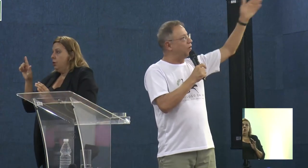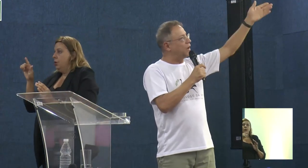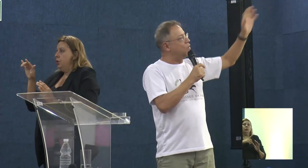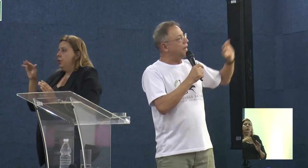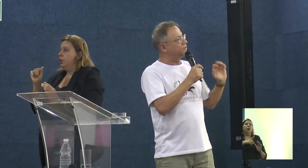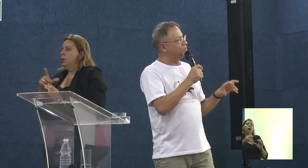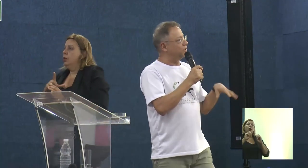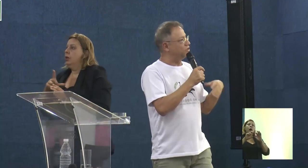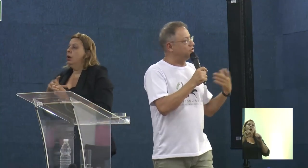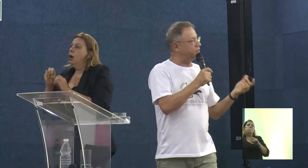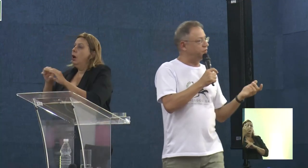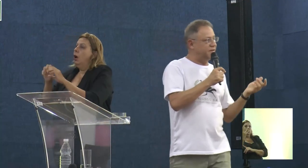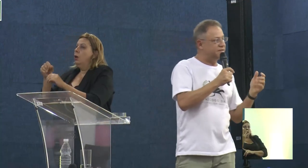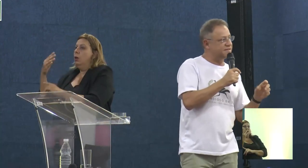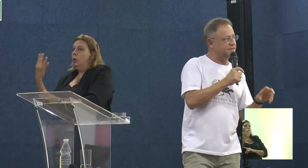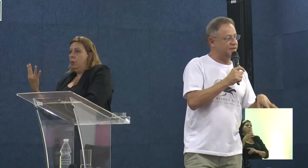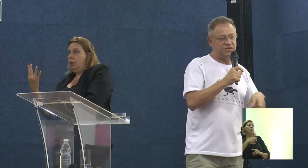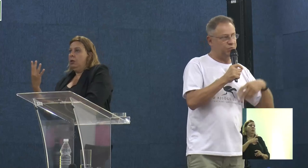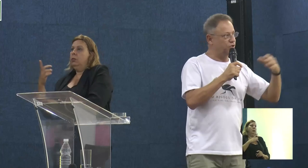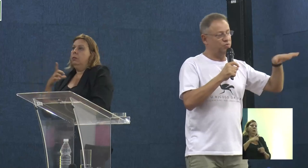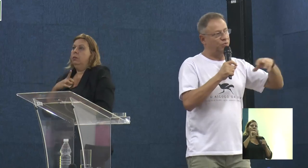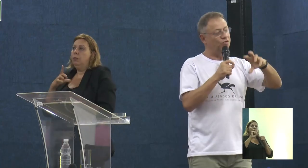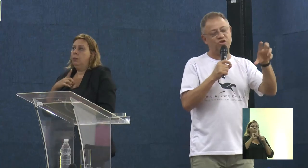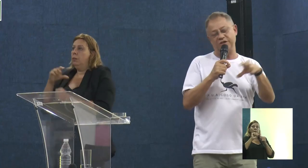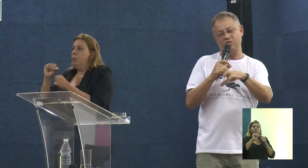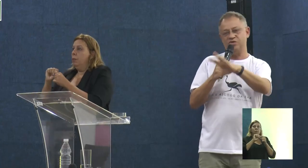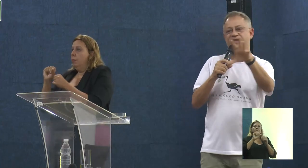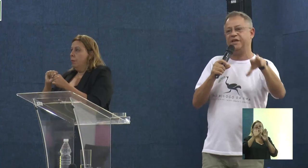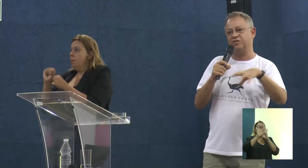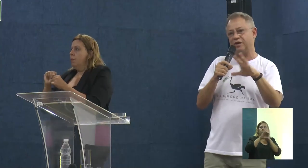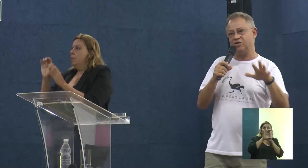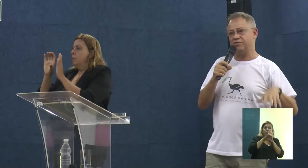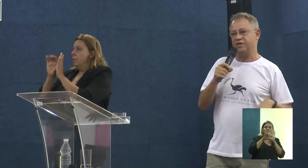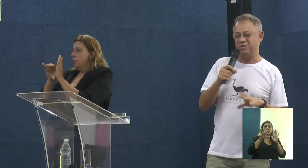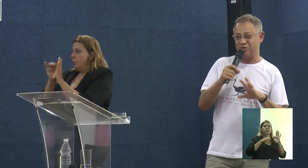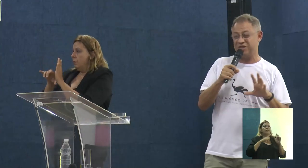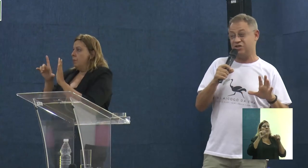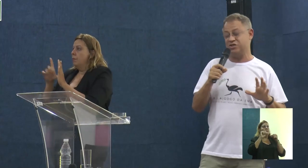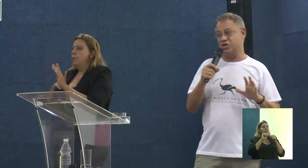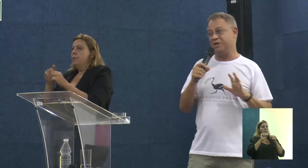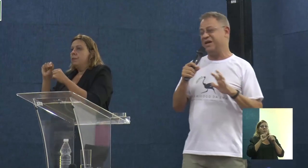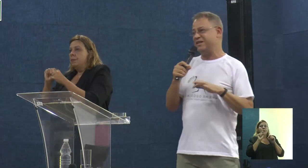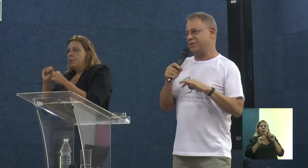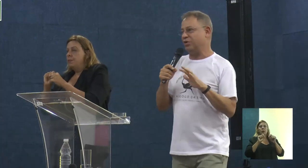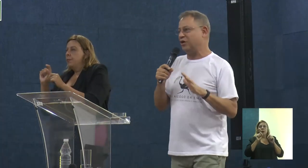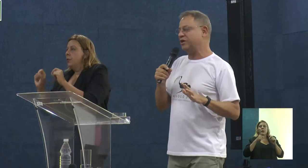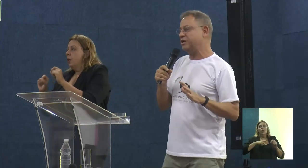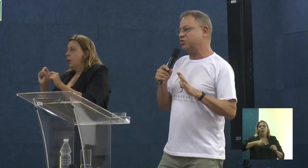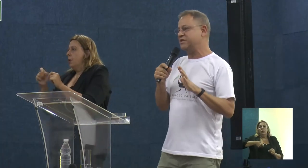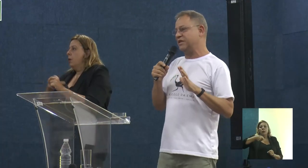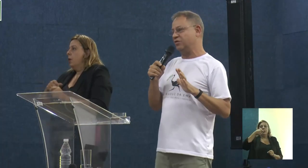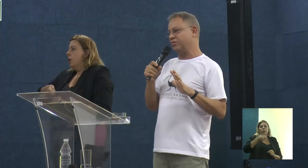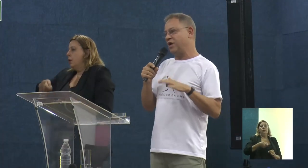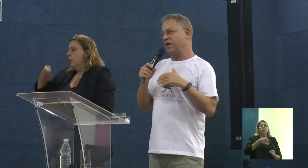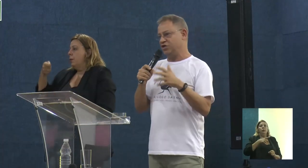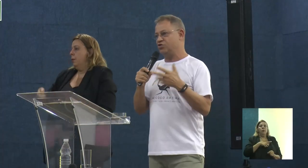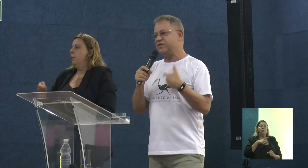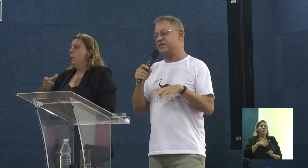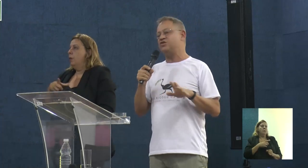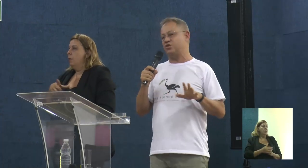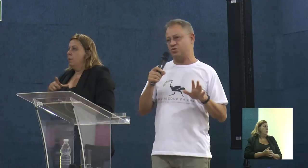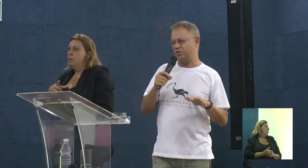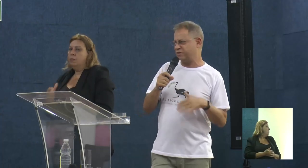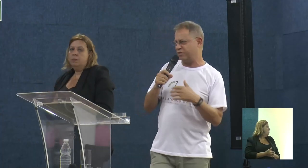Aqui, aula 4, a gente fez, depois de um pouco de conceito e tal, a gente fez uma coisa que a gente chama Tribunal da Remoção.